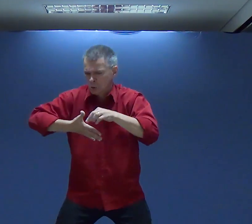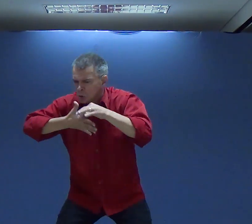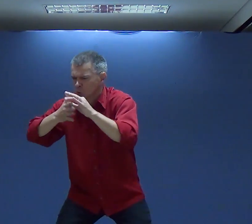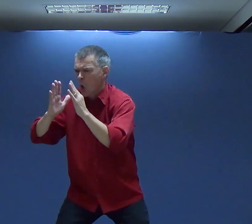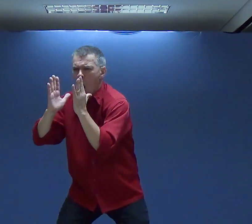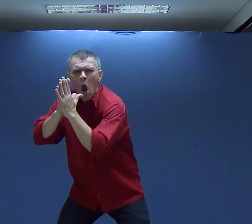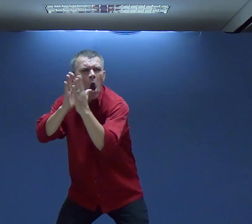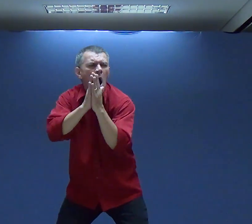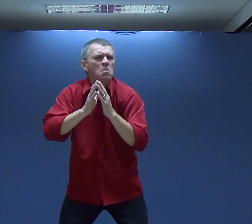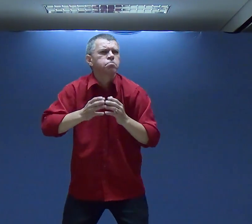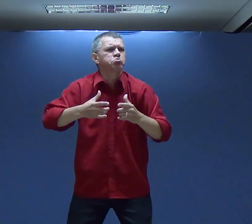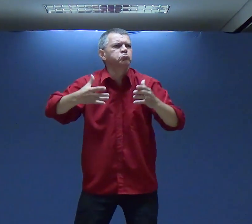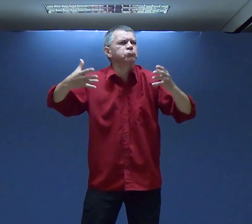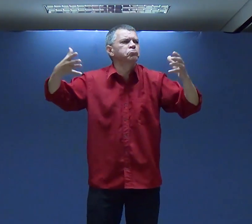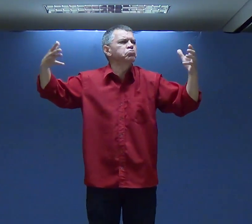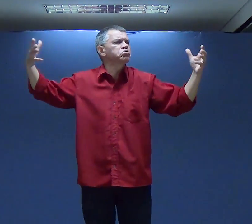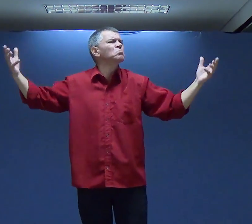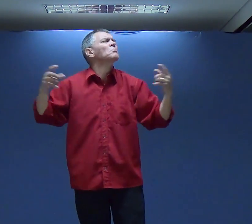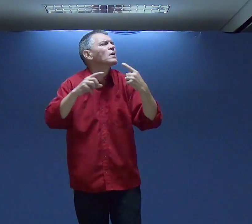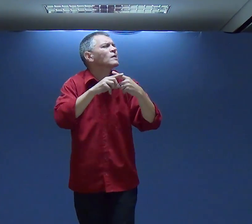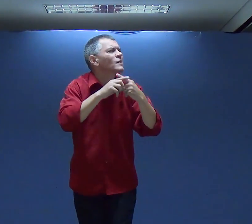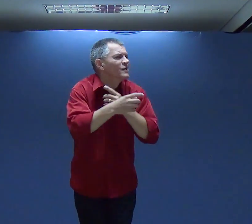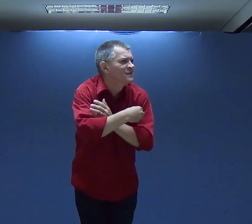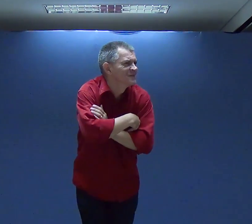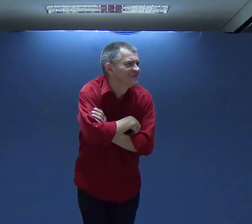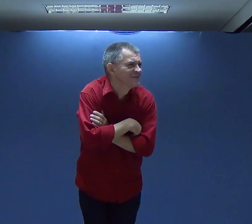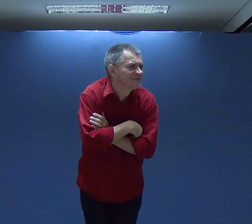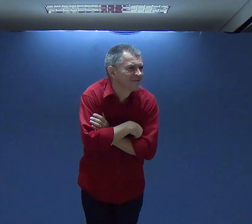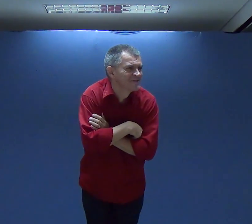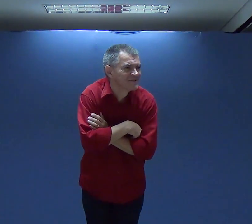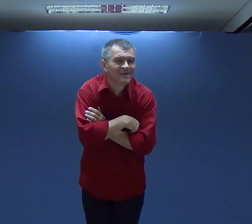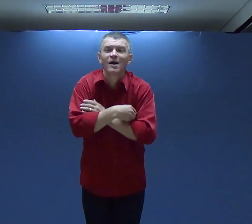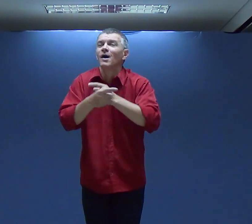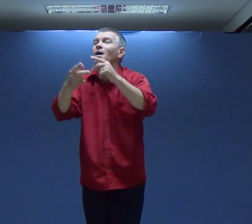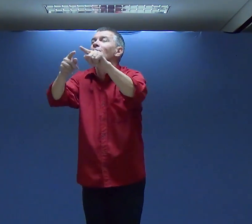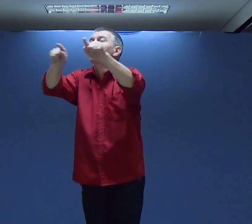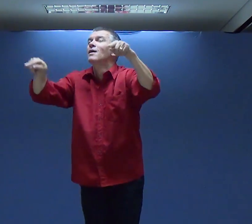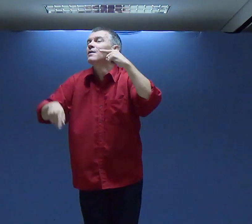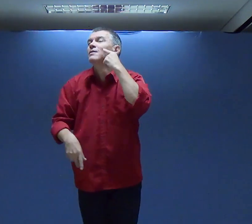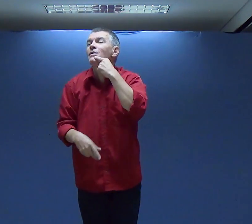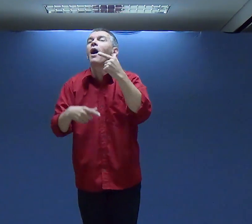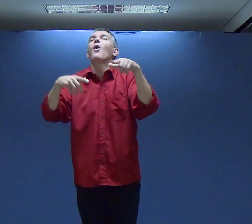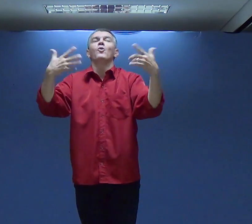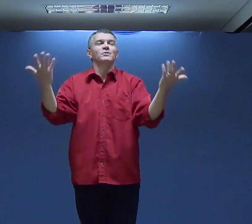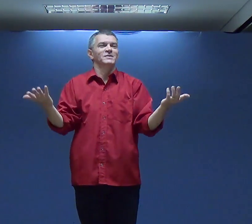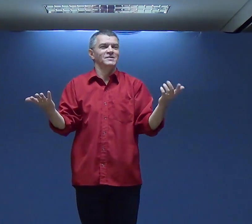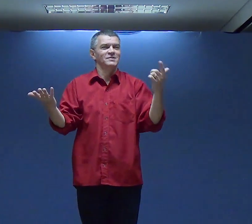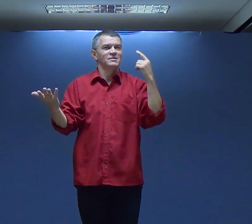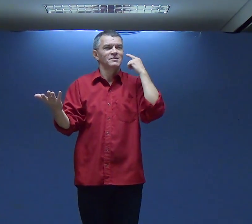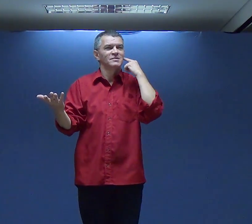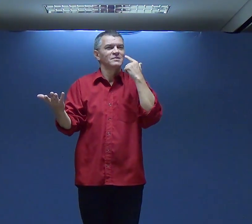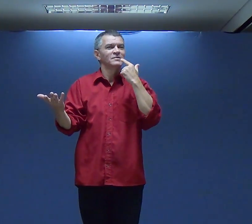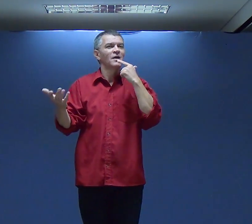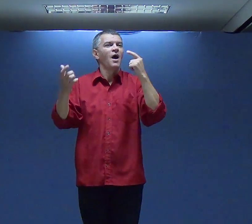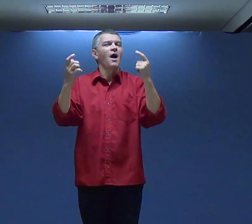por que O grupo de líderes Resolveu O curado E você Tem feito o que? E você?